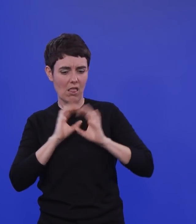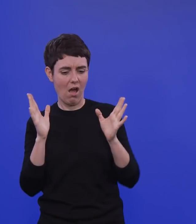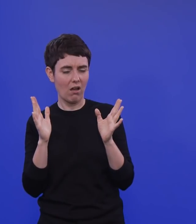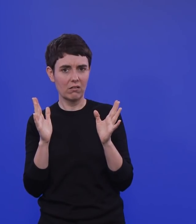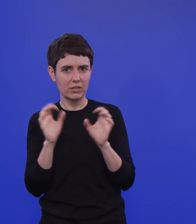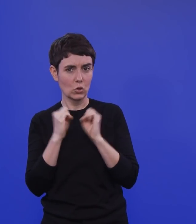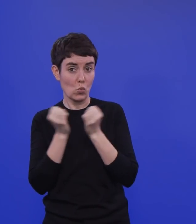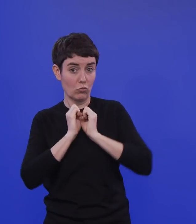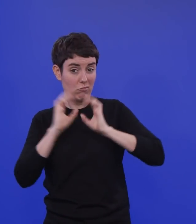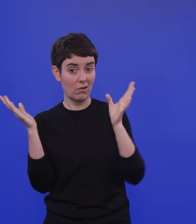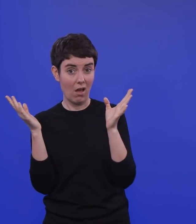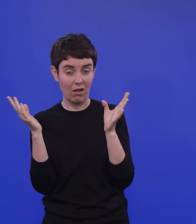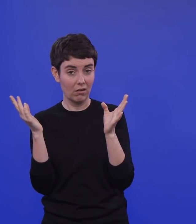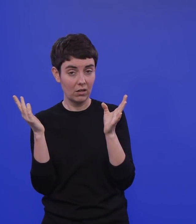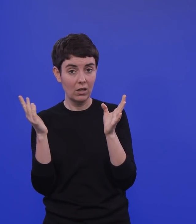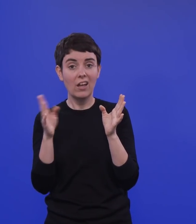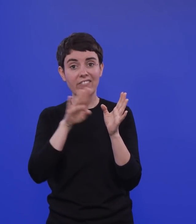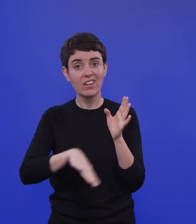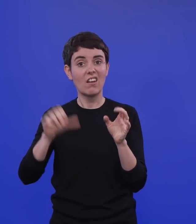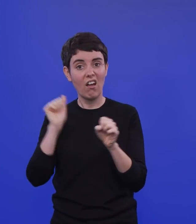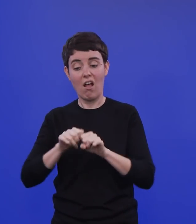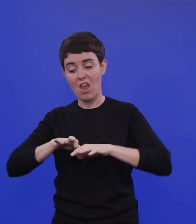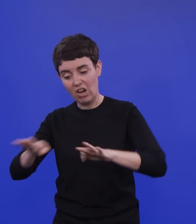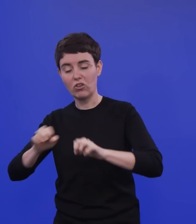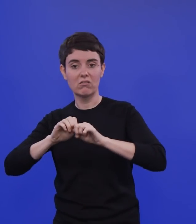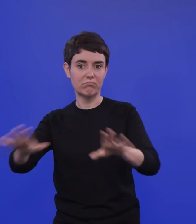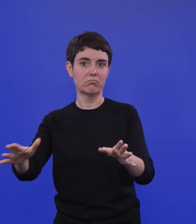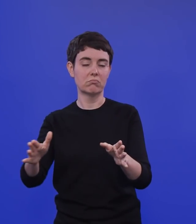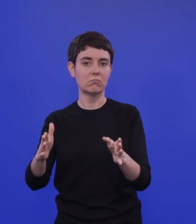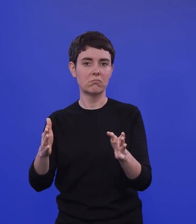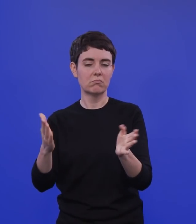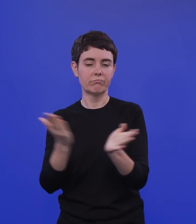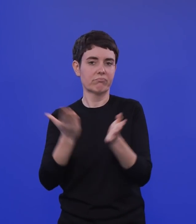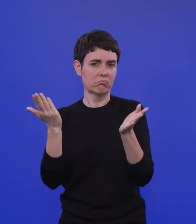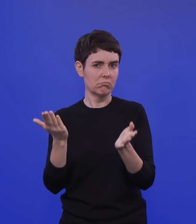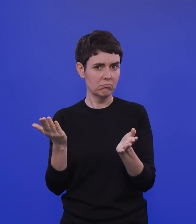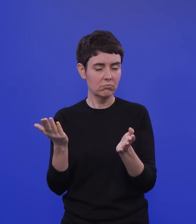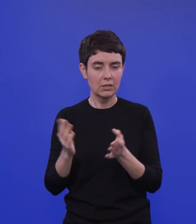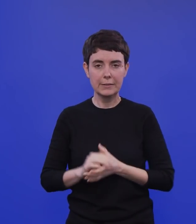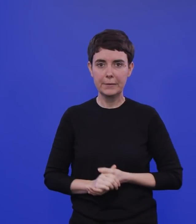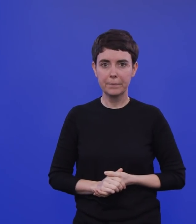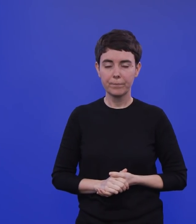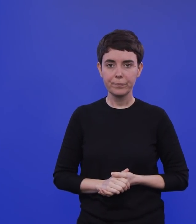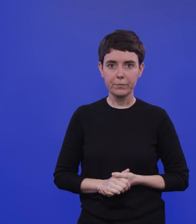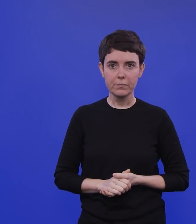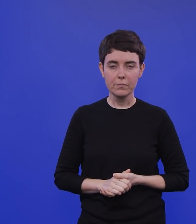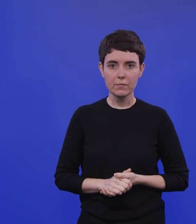inzwischen infektionsepidemiologisch beantwortet. Ich würde vielleicht über diese